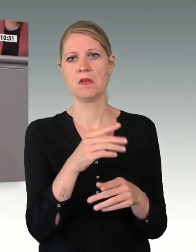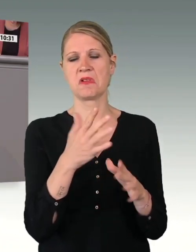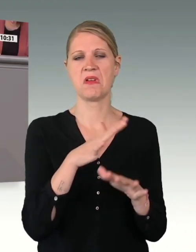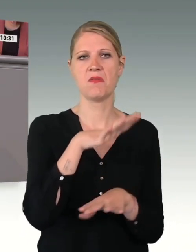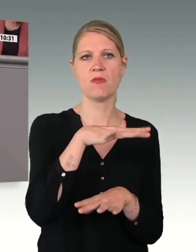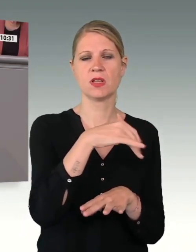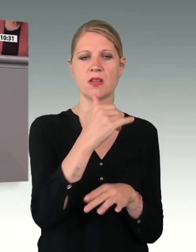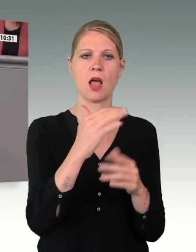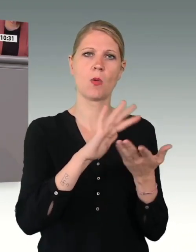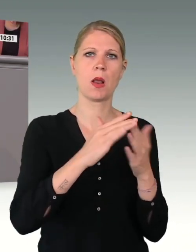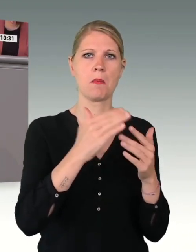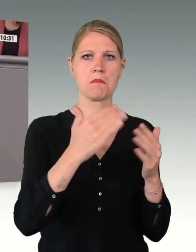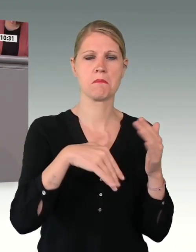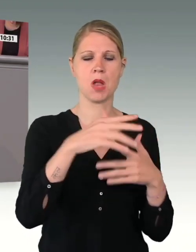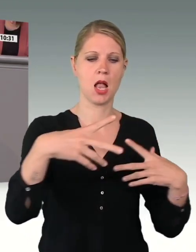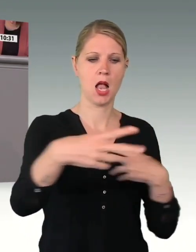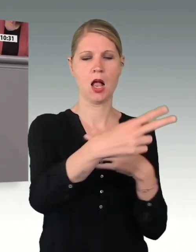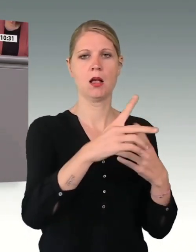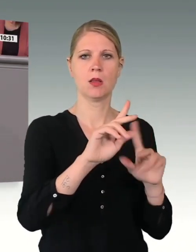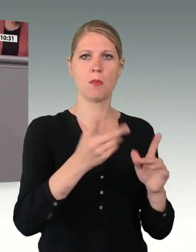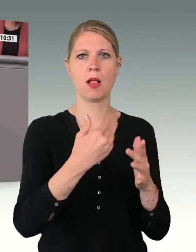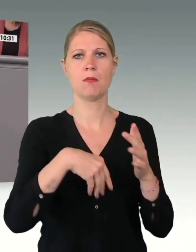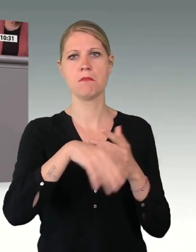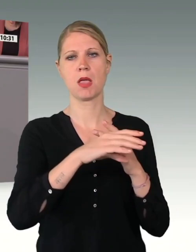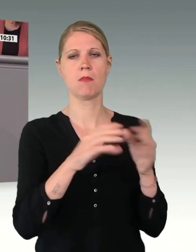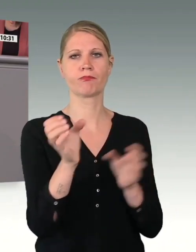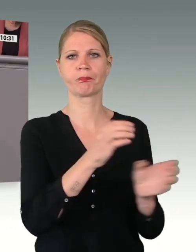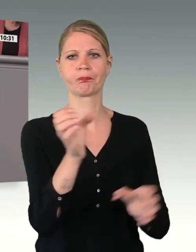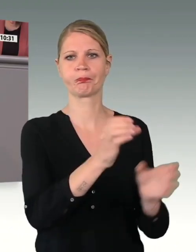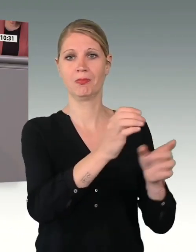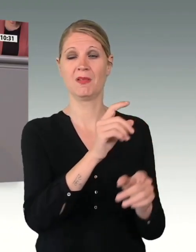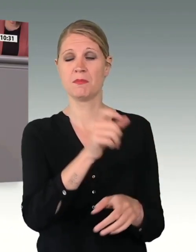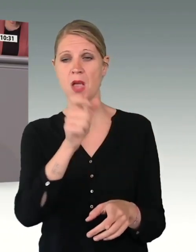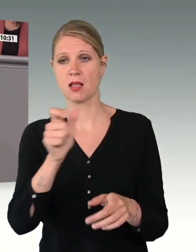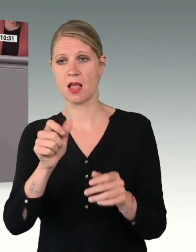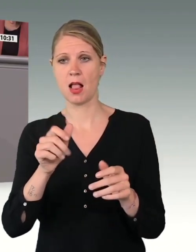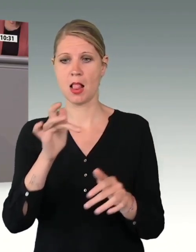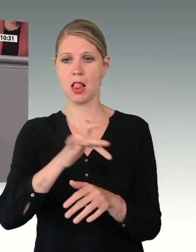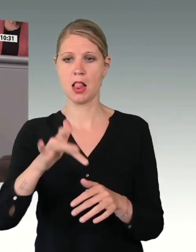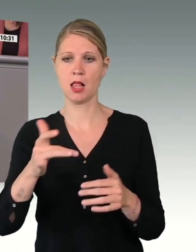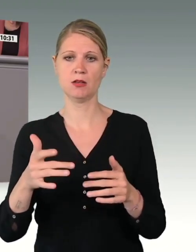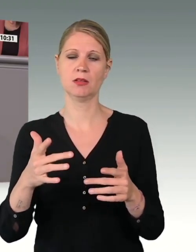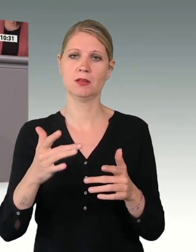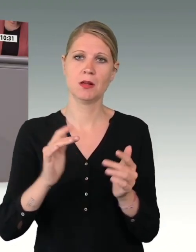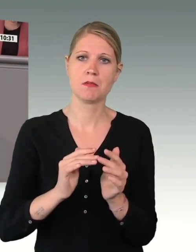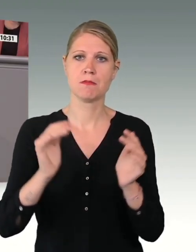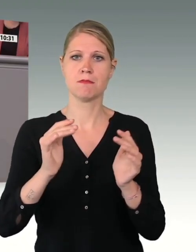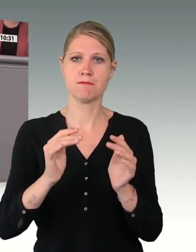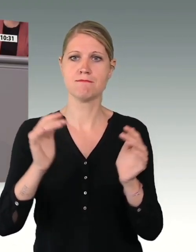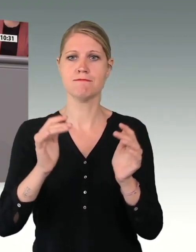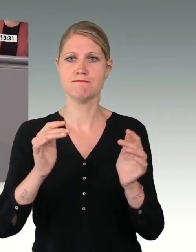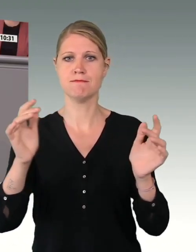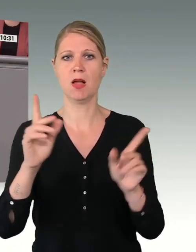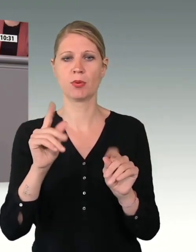Jahren stark angestiegen. Um die Personallücke zu schließen, muss die Attraktivität der Bundeswehr als Arbeitgeberin